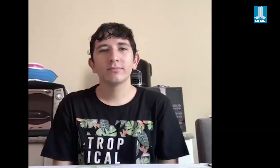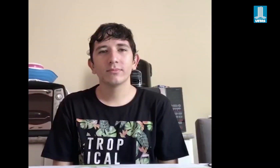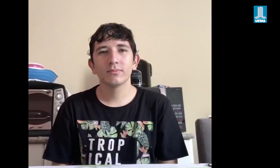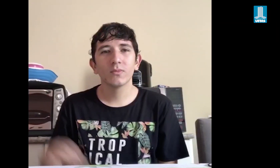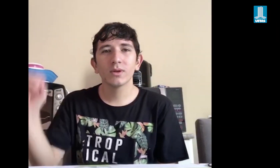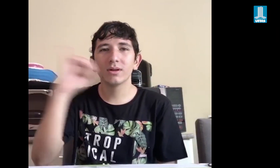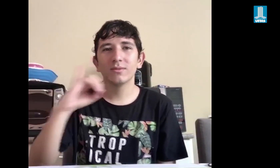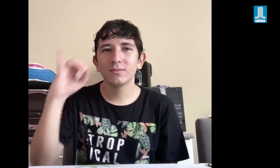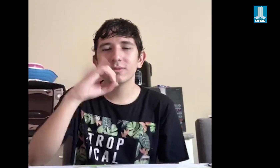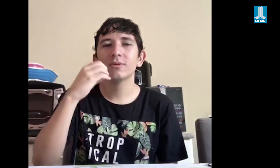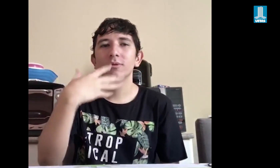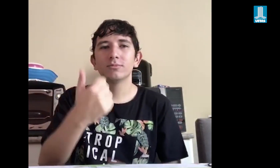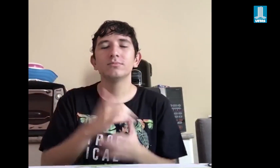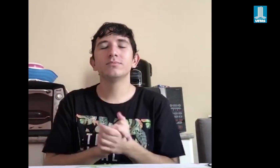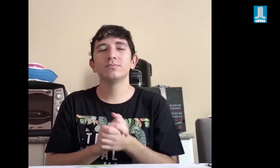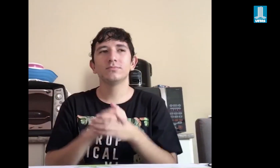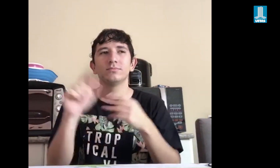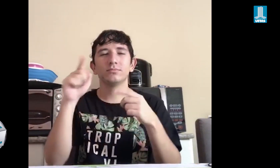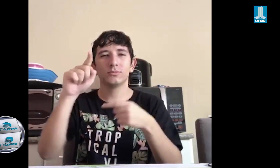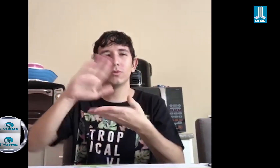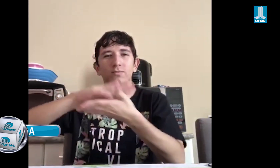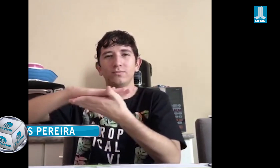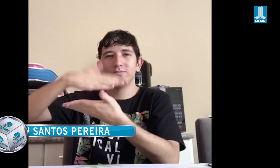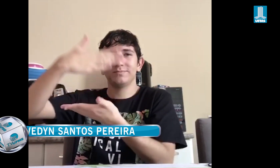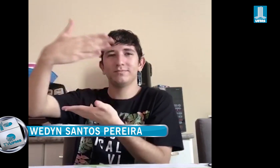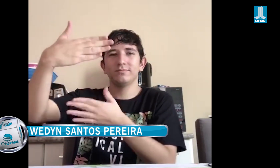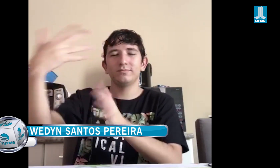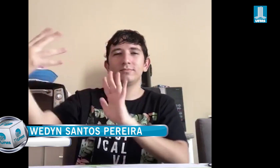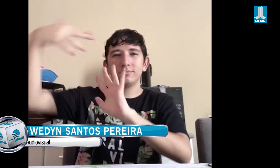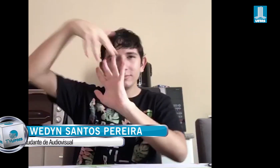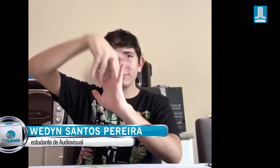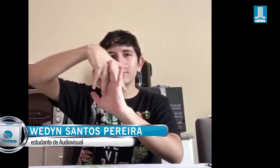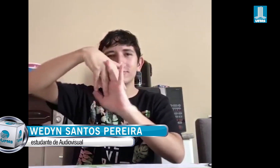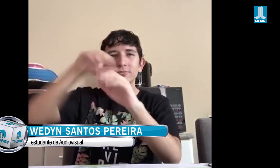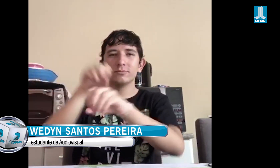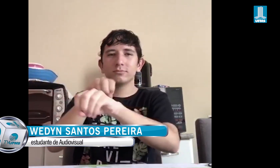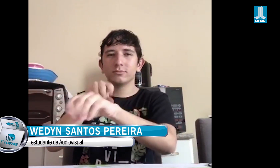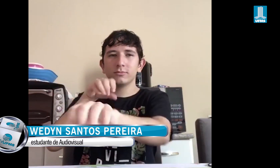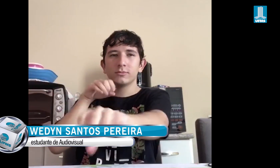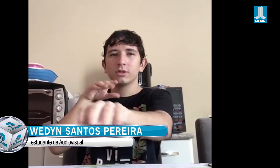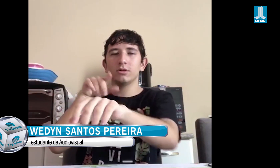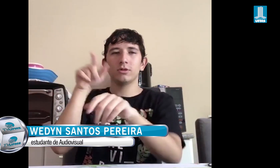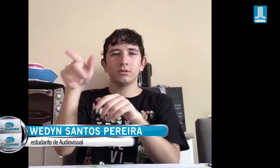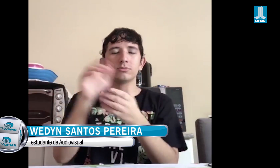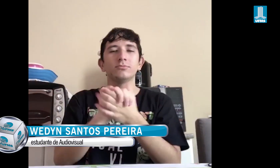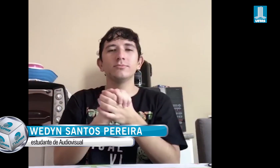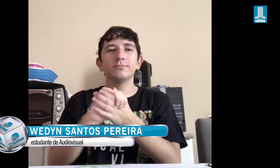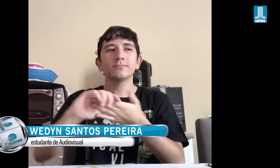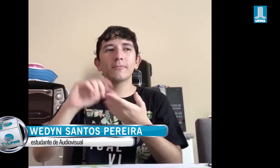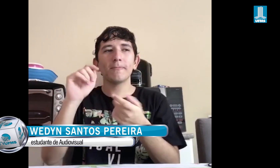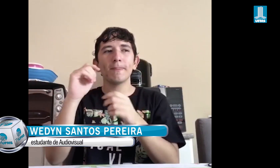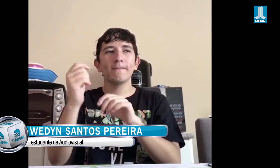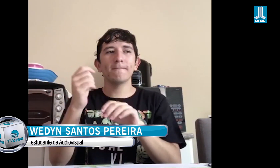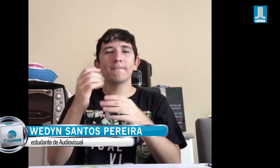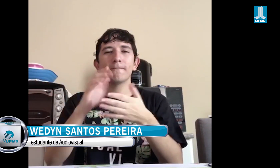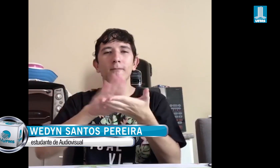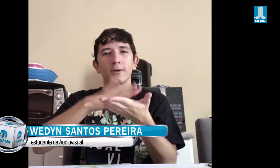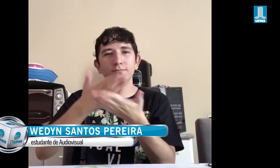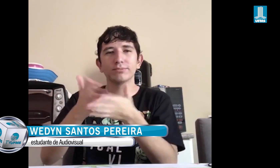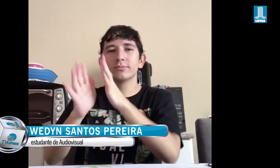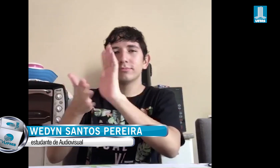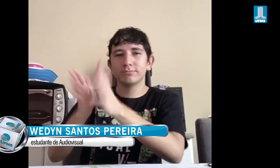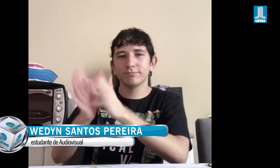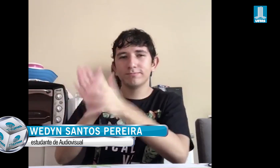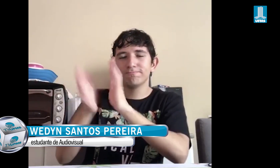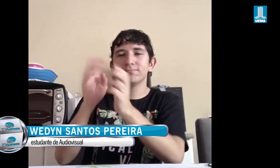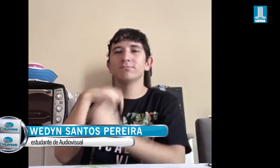Olá, tudo bem? Estou tendo aulas à distância pela UFMS e os intérpretes de